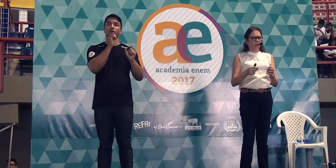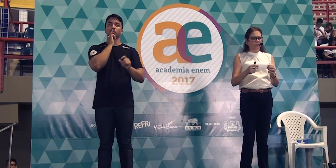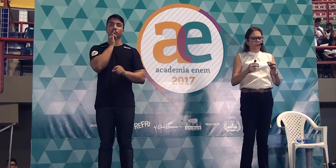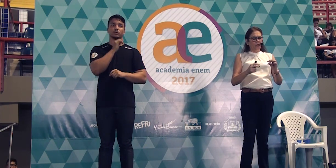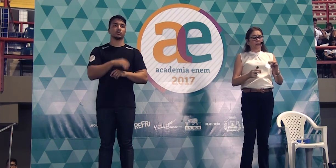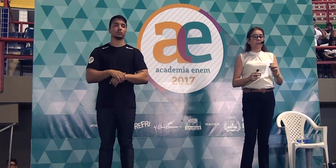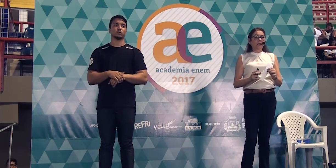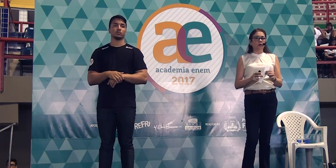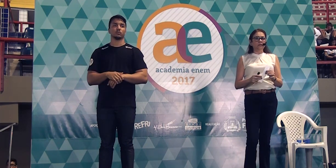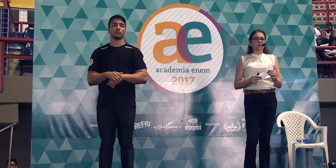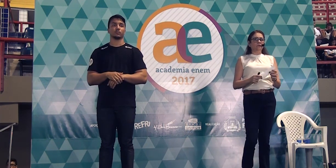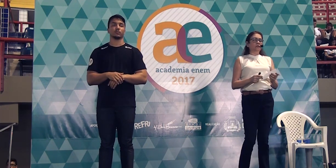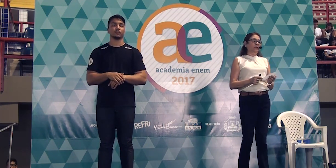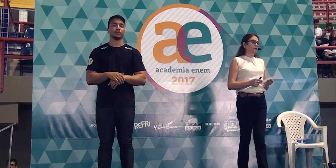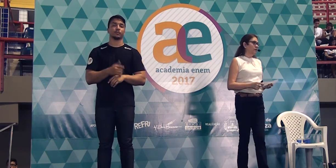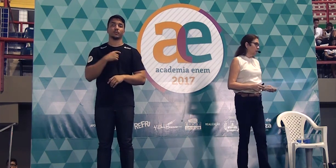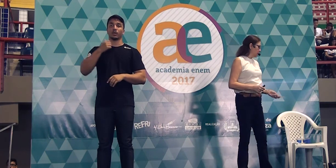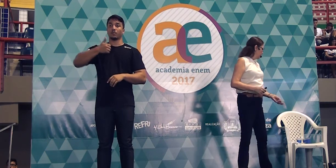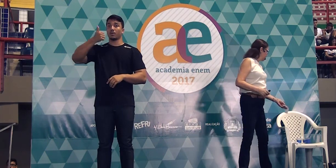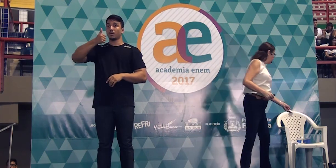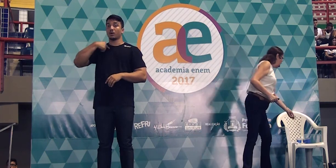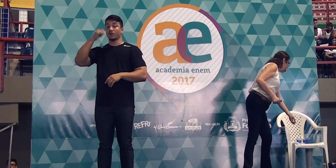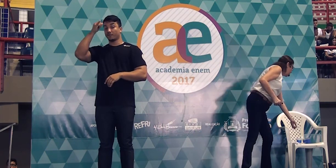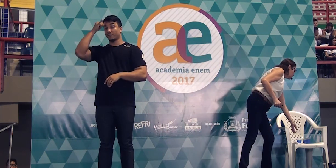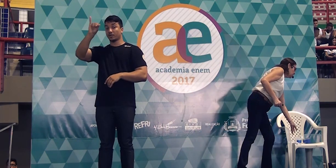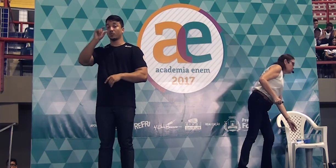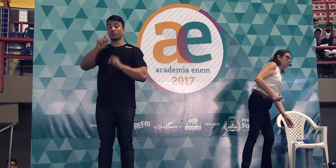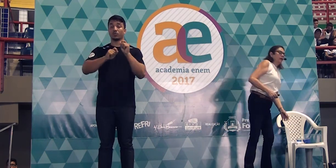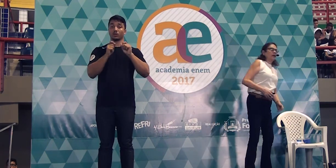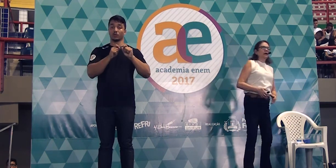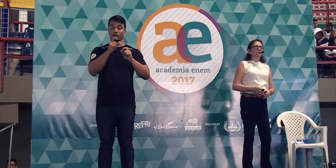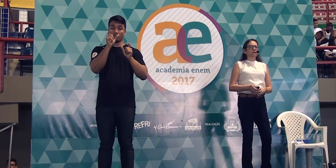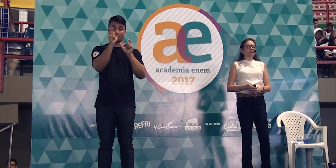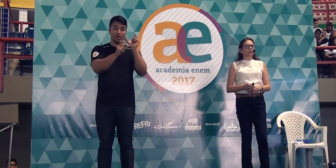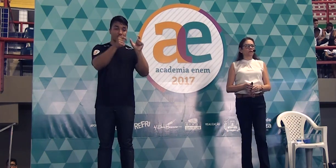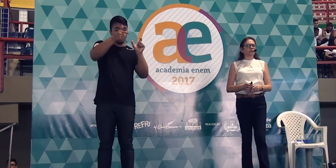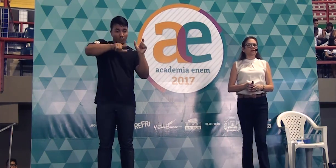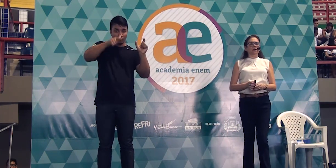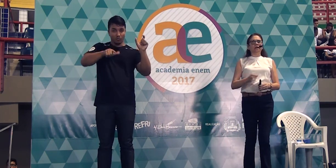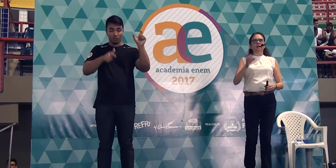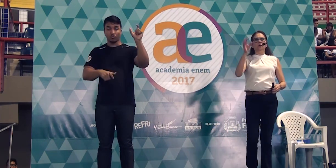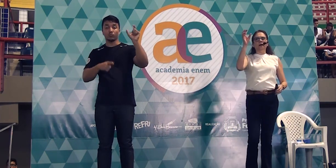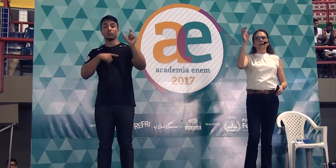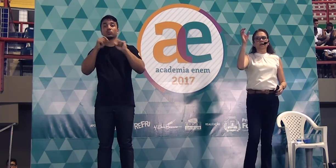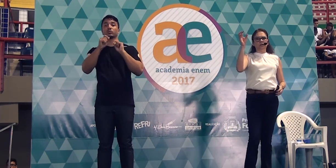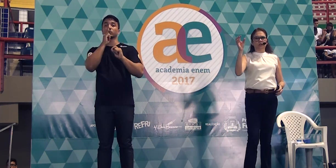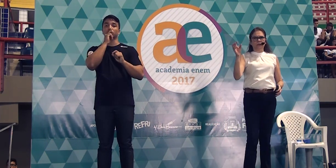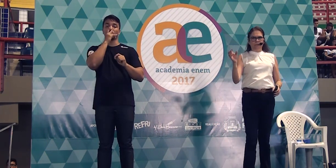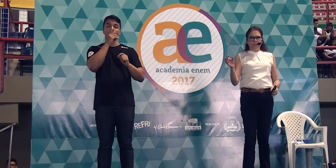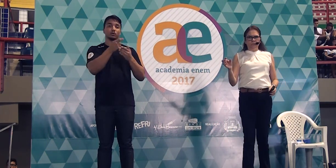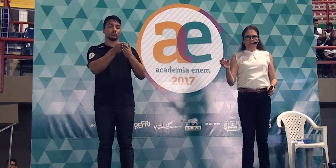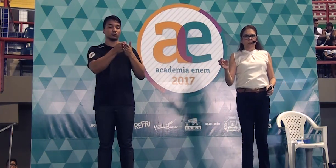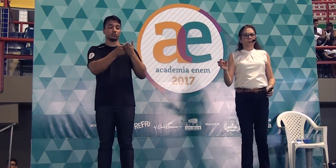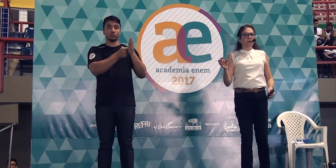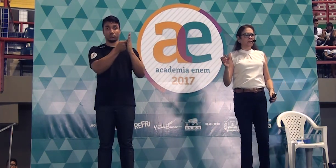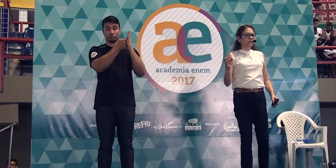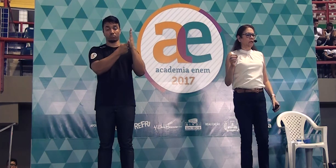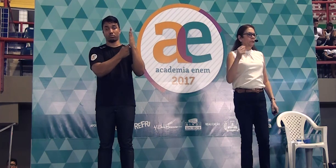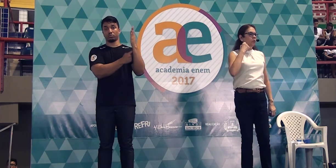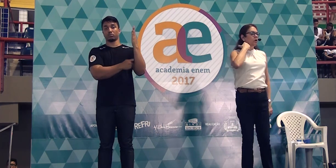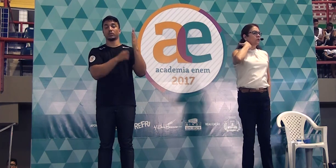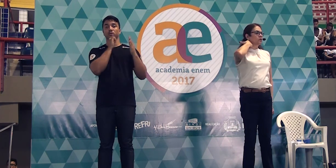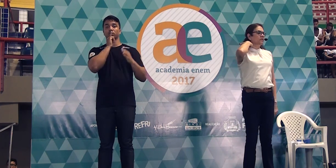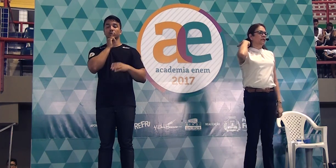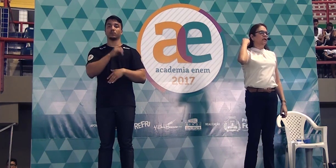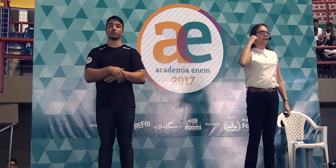por favor, primeira coisa que você evita repetição de palavras é quando você cria uma lista, por